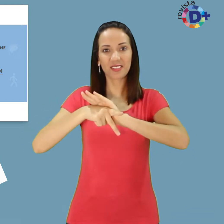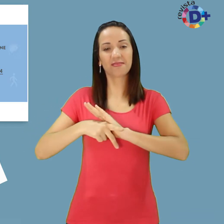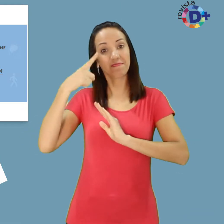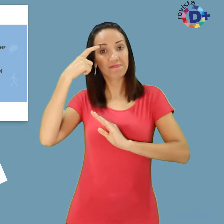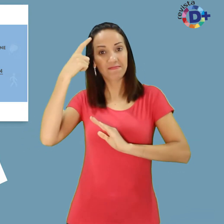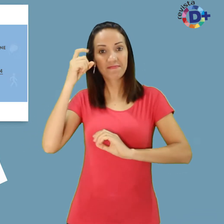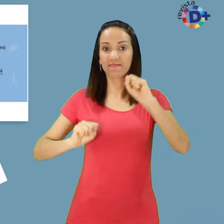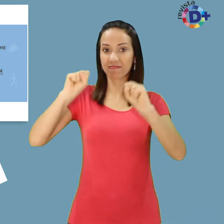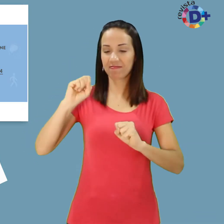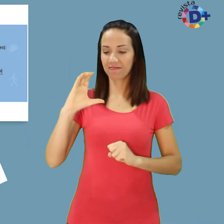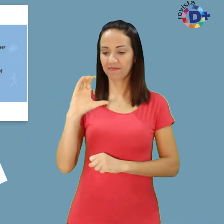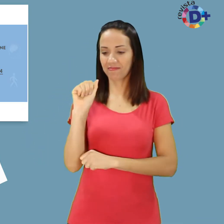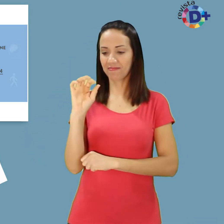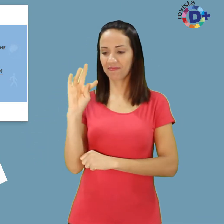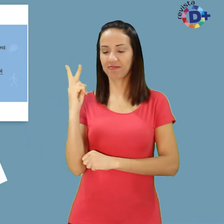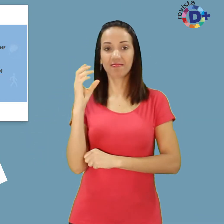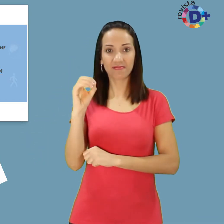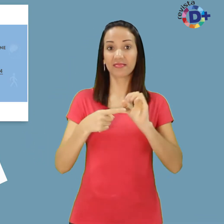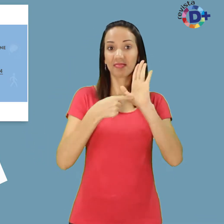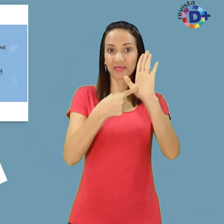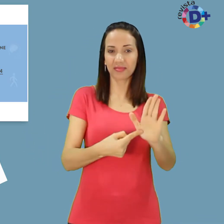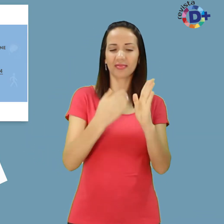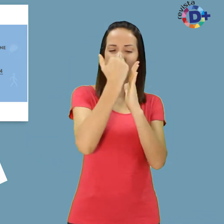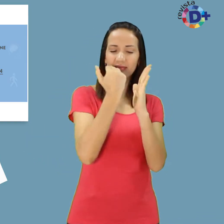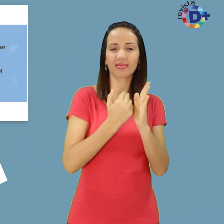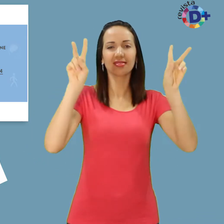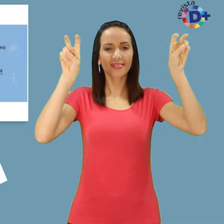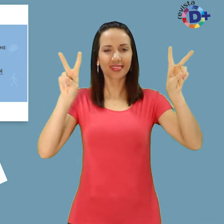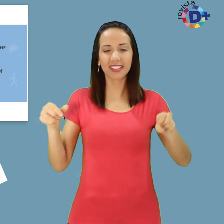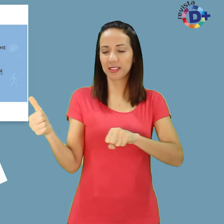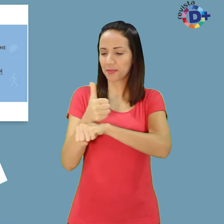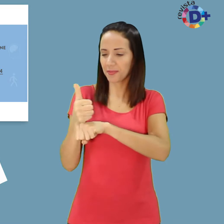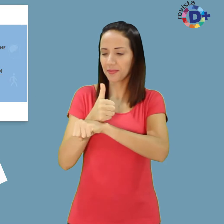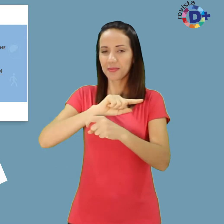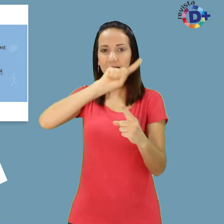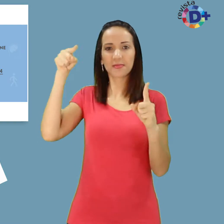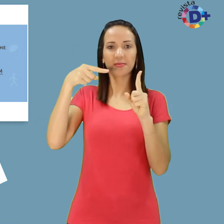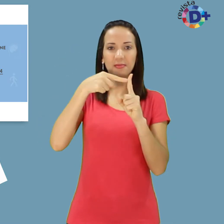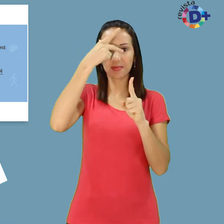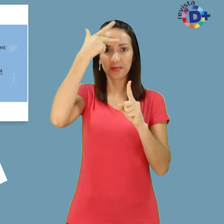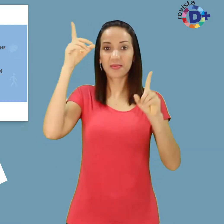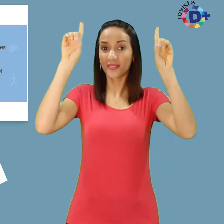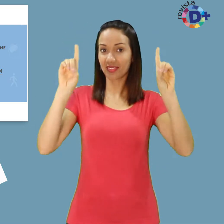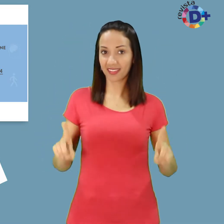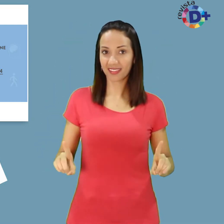para abordar temáticas profissionais relacionadas a pessoas com deficiência e